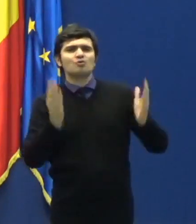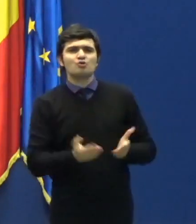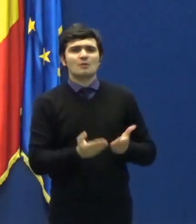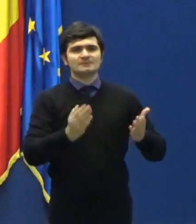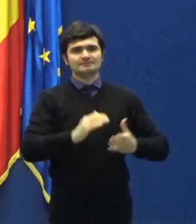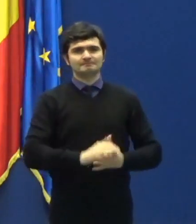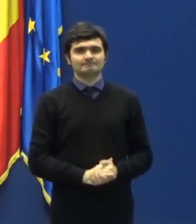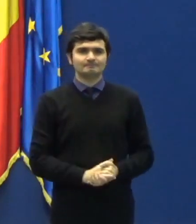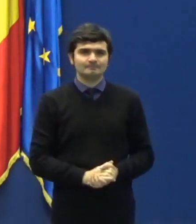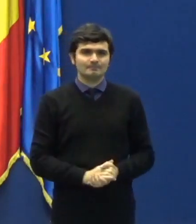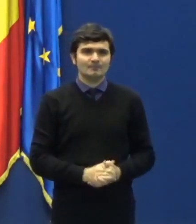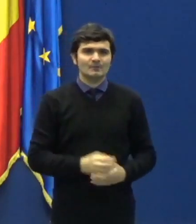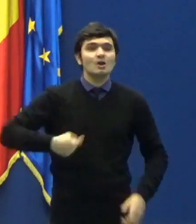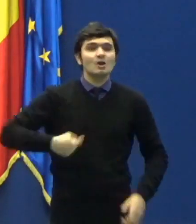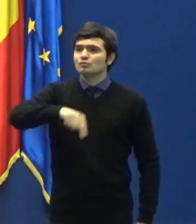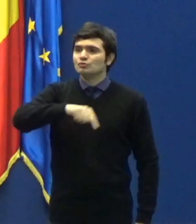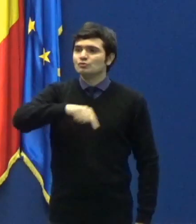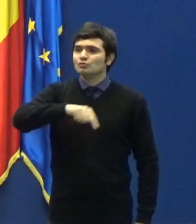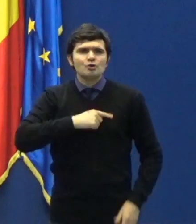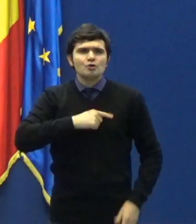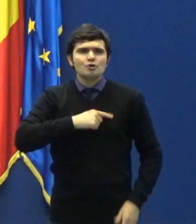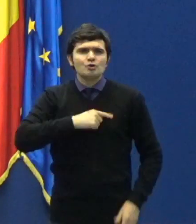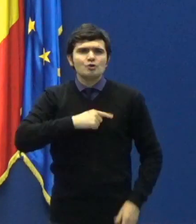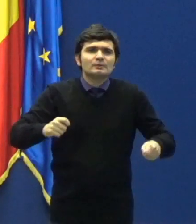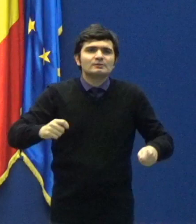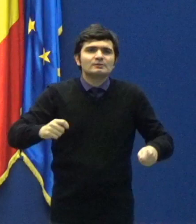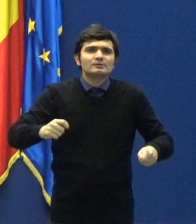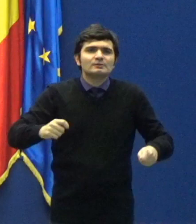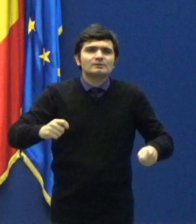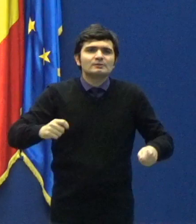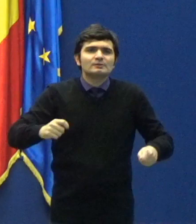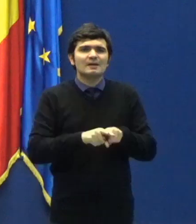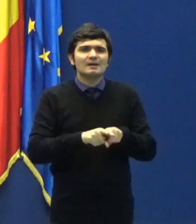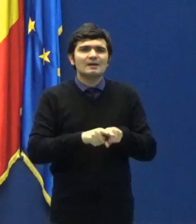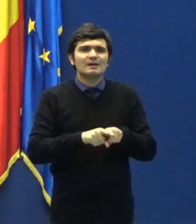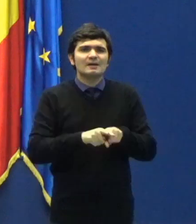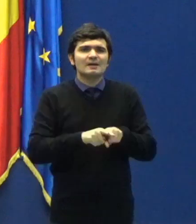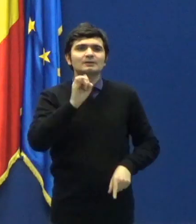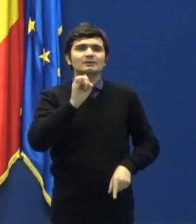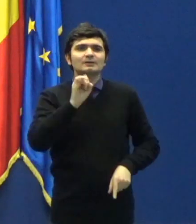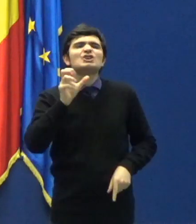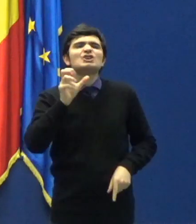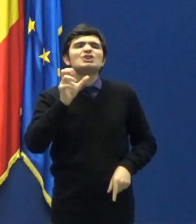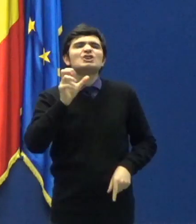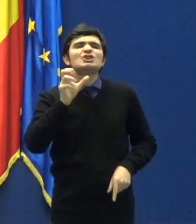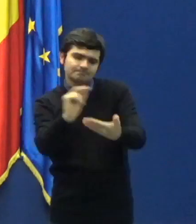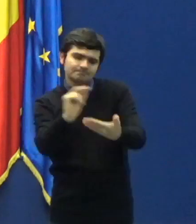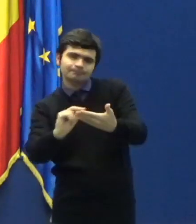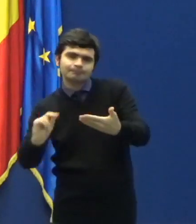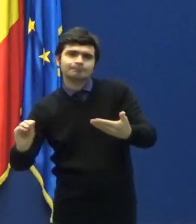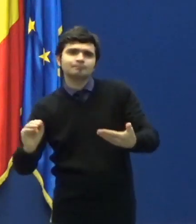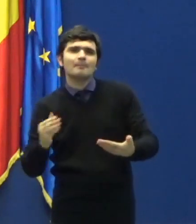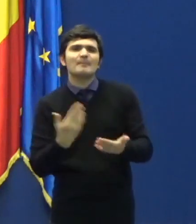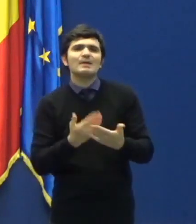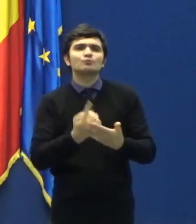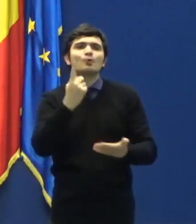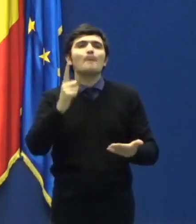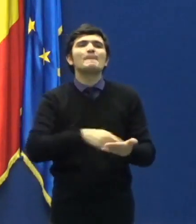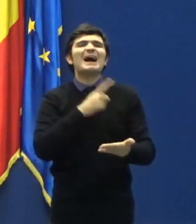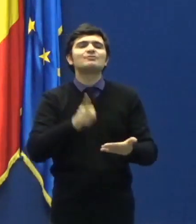Suntem cu toții ctitori la o pagină importantă din istoria României.